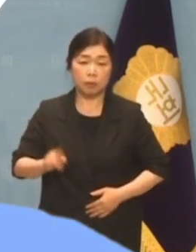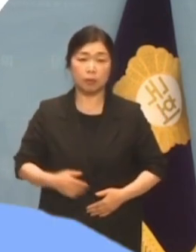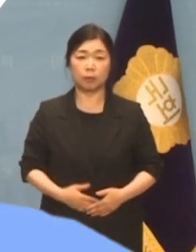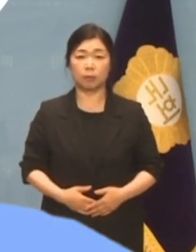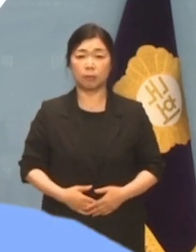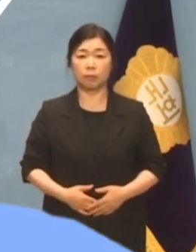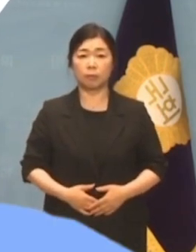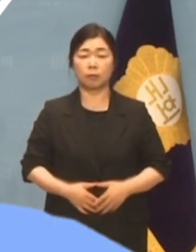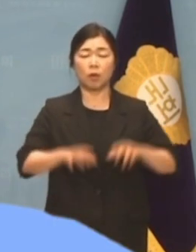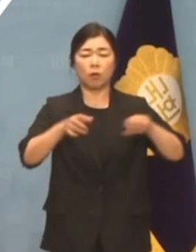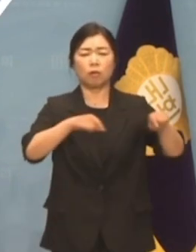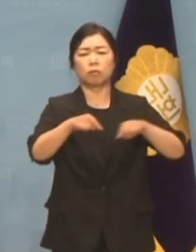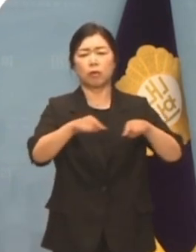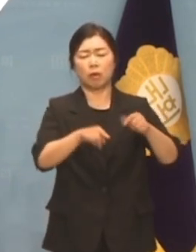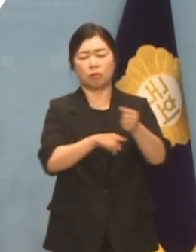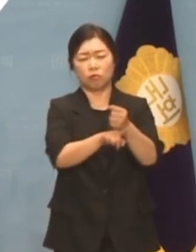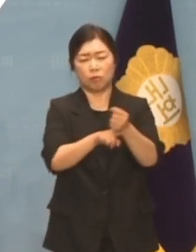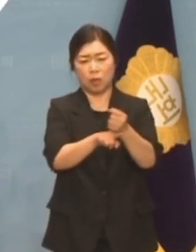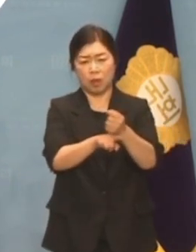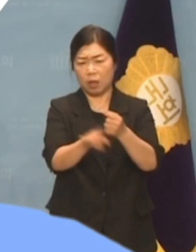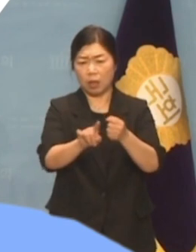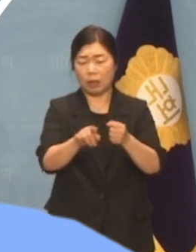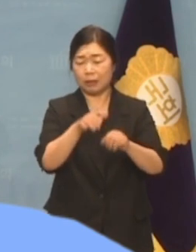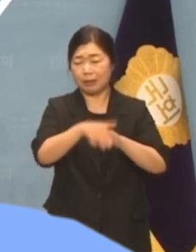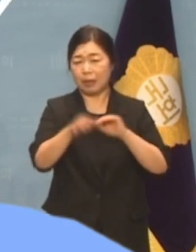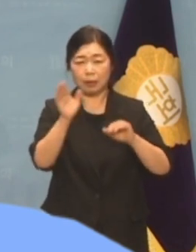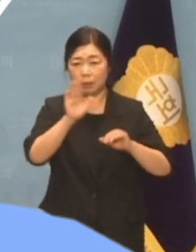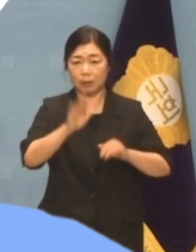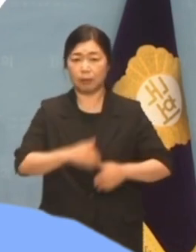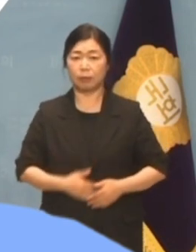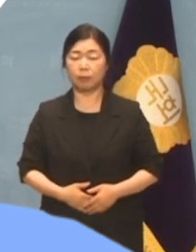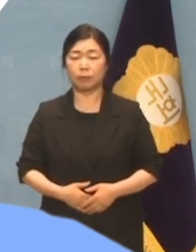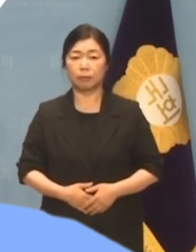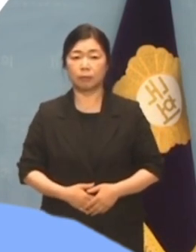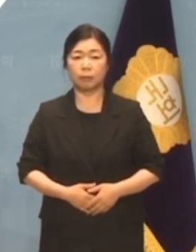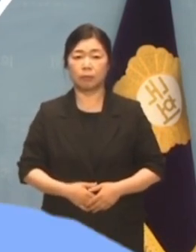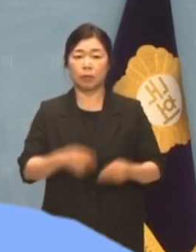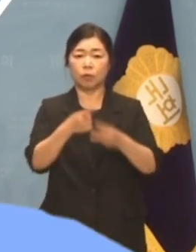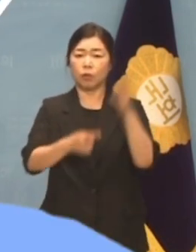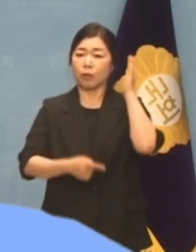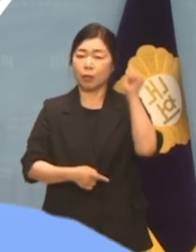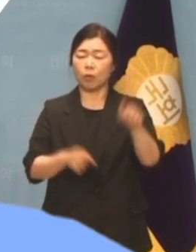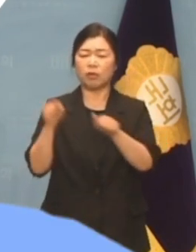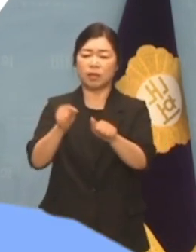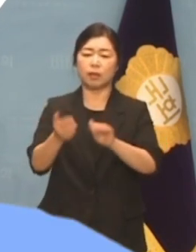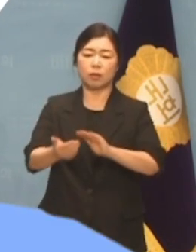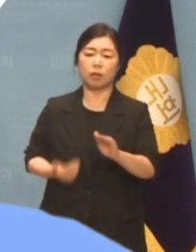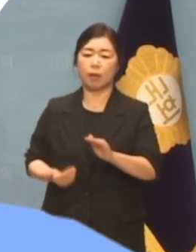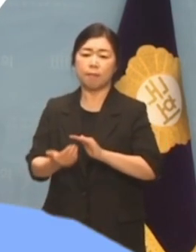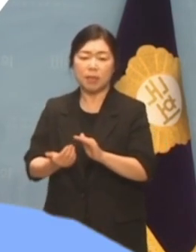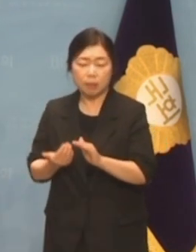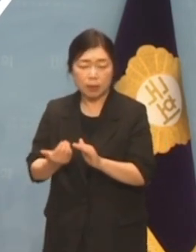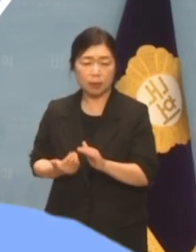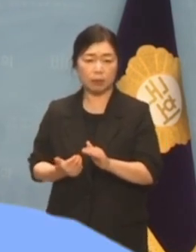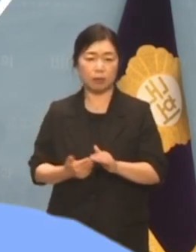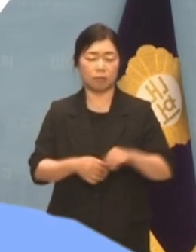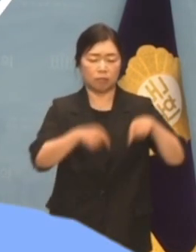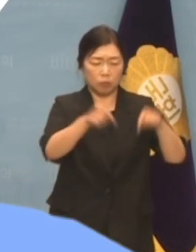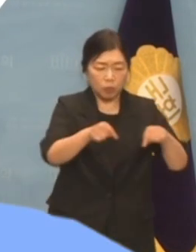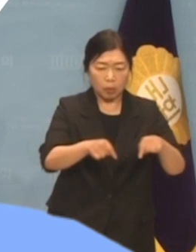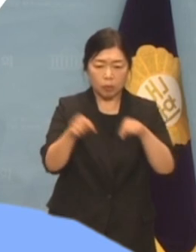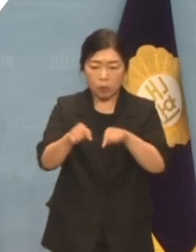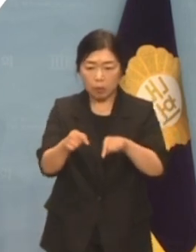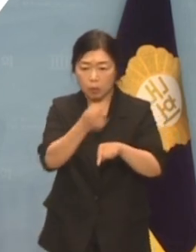국정운영은 수사가 아닙니다. 윤 대통령은 지시를 내리기 전에 사회적 논의나 부처 간 조율을